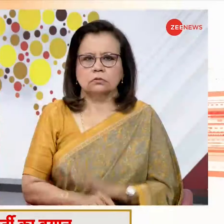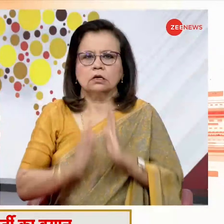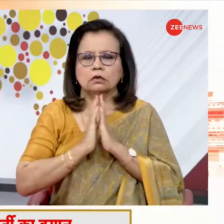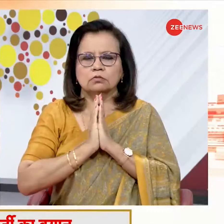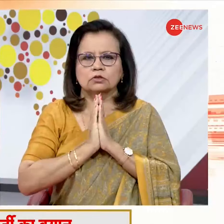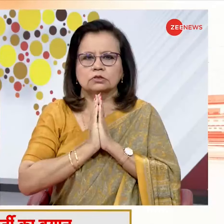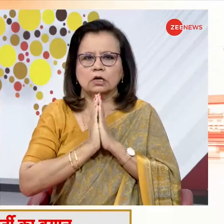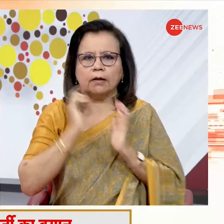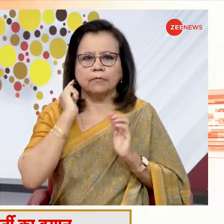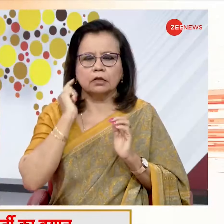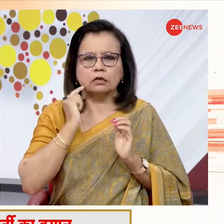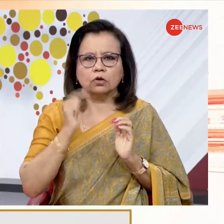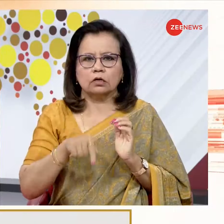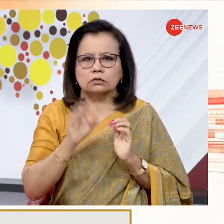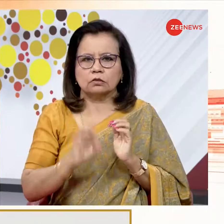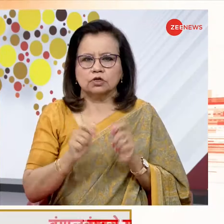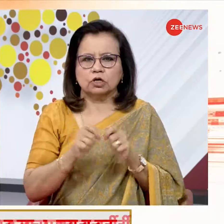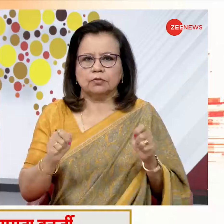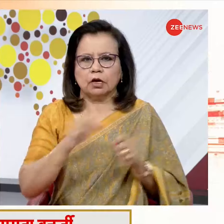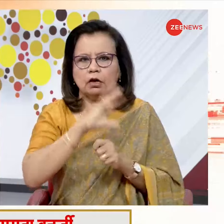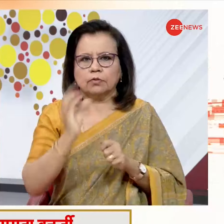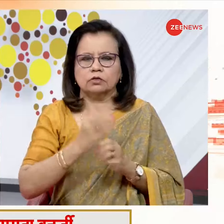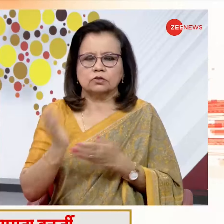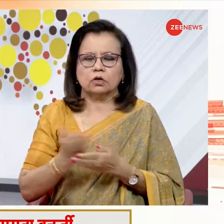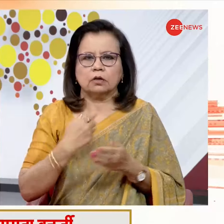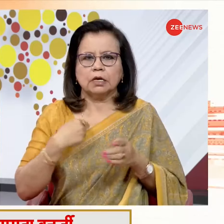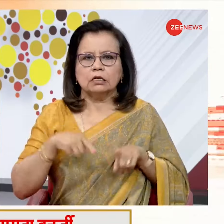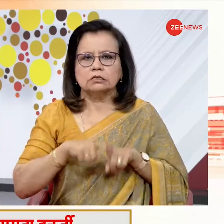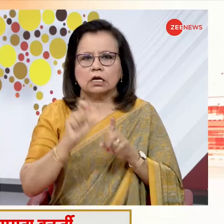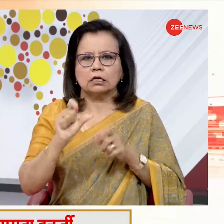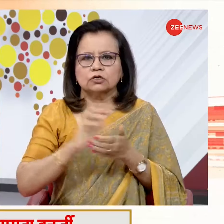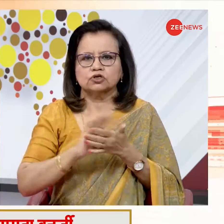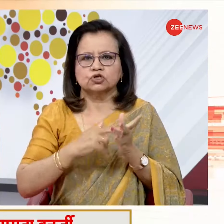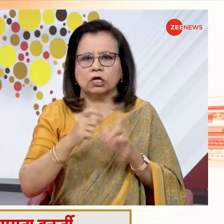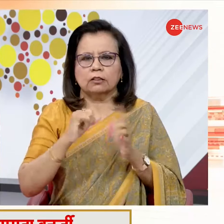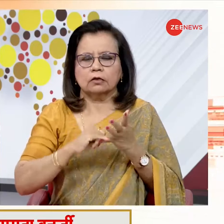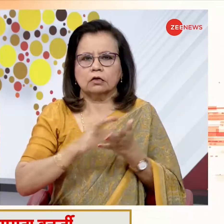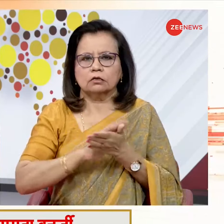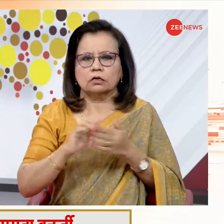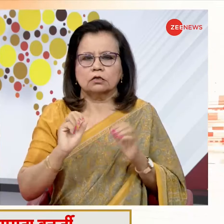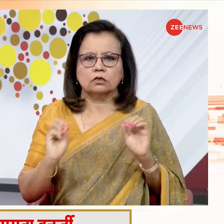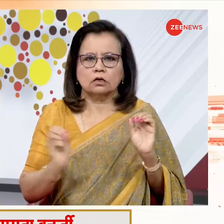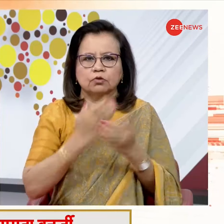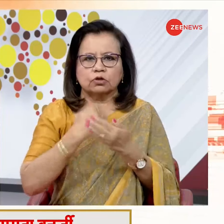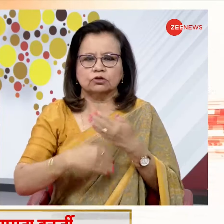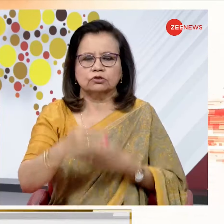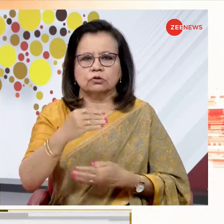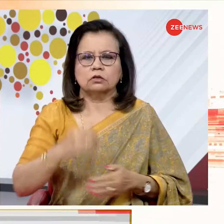बदिरों के लिए समाचार में आपका स्वागत है मैं हूँ चंदन अमारे स्थाथ हैं रजनी जी करते हैं खबरों की शुरुवात